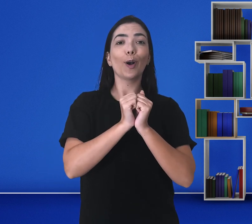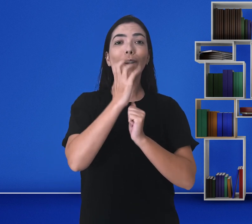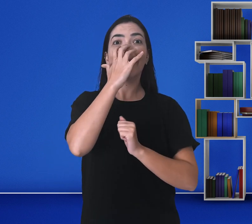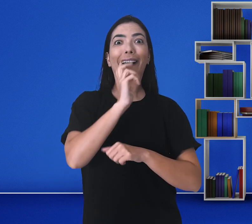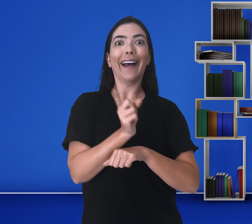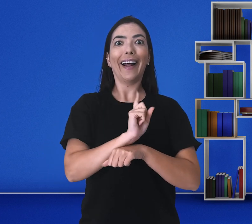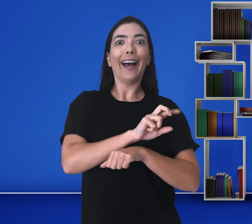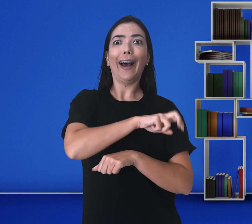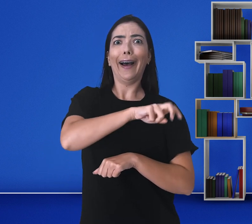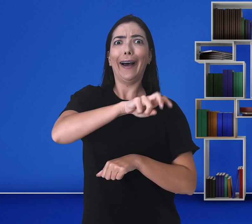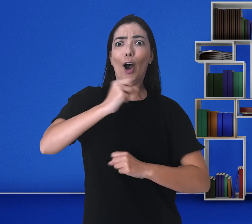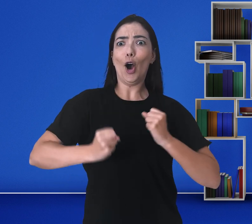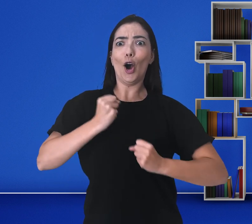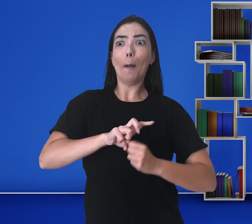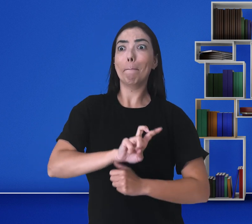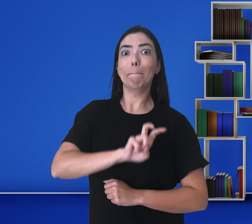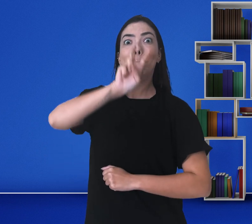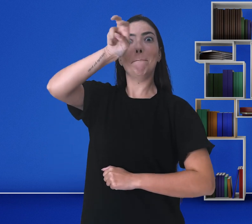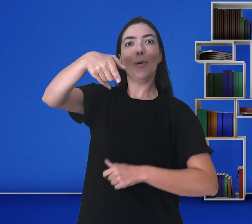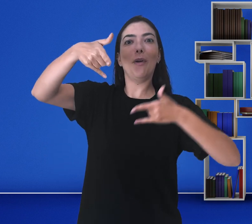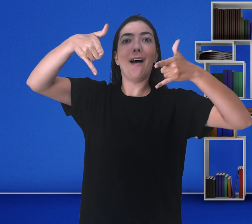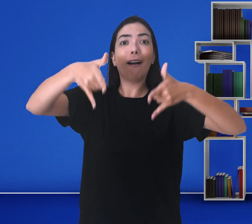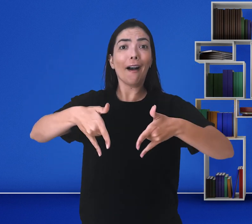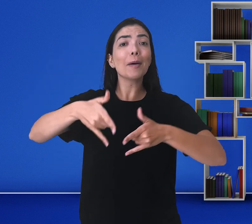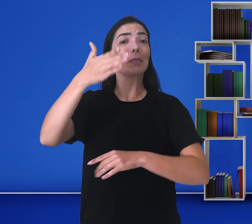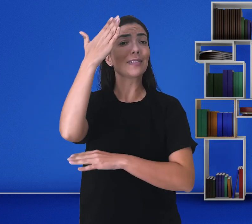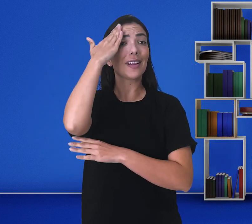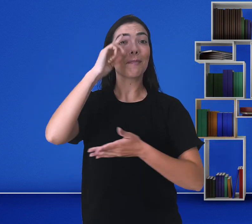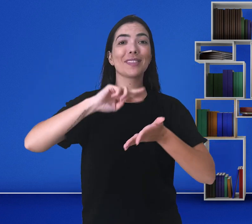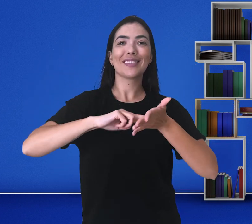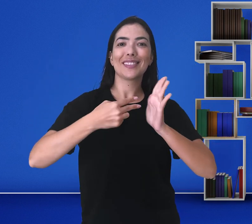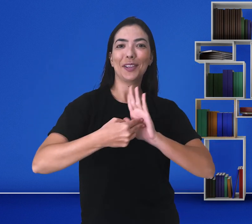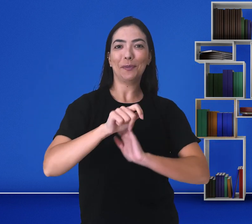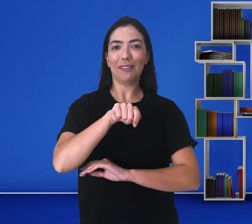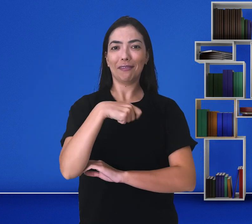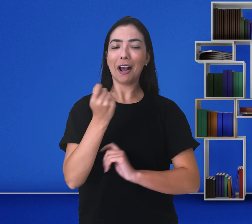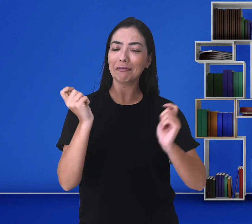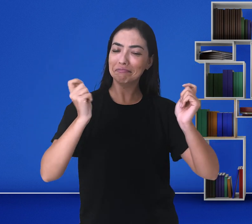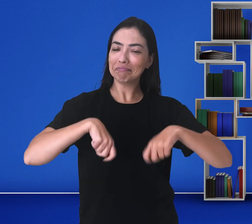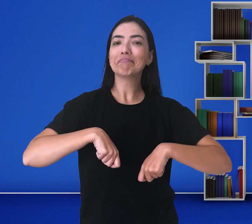Ele corre, pula em cima da cama, porque ele sabe o que significa o sinal dormir.